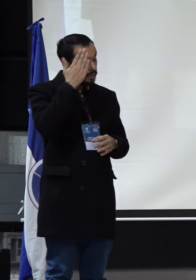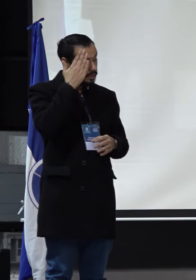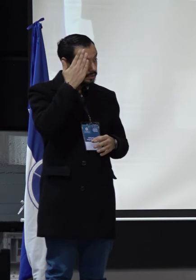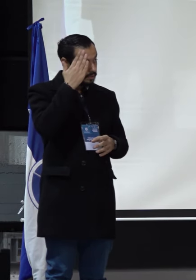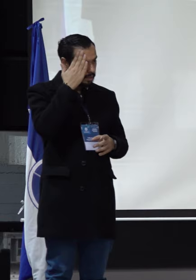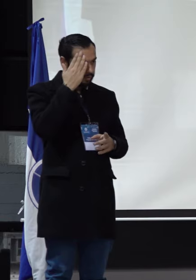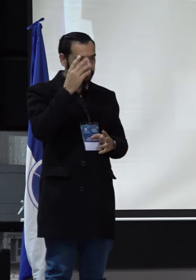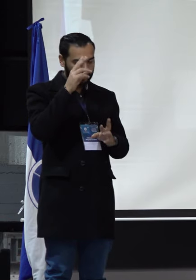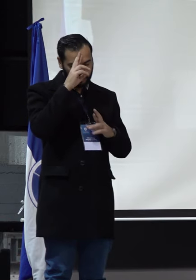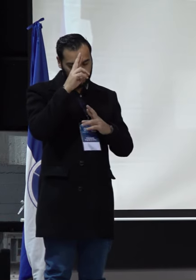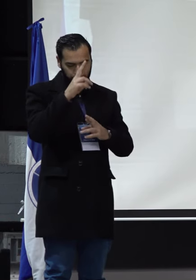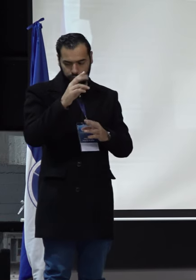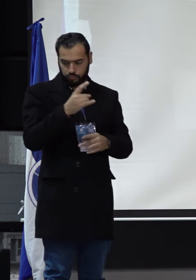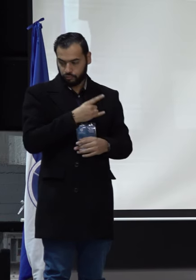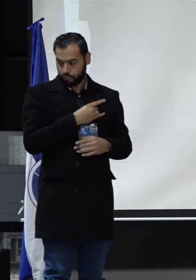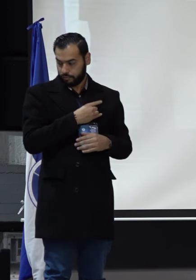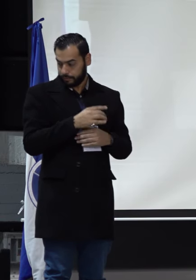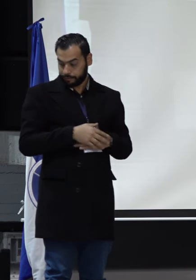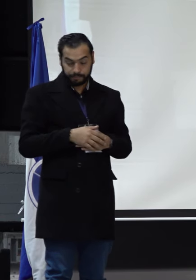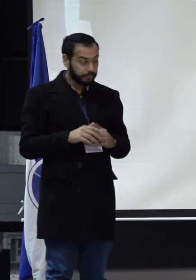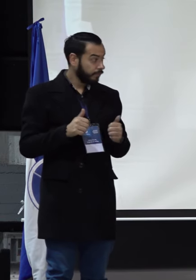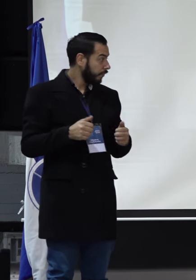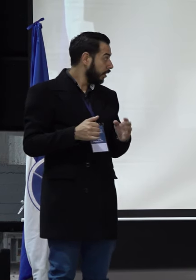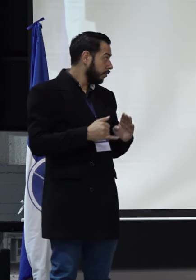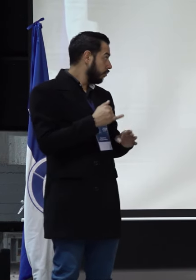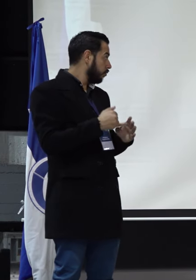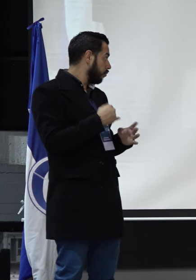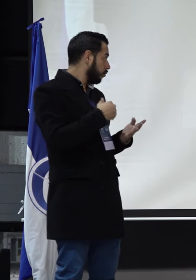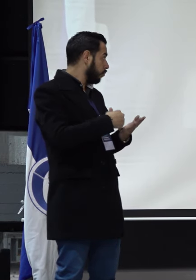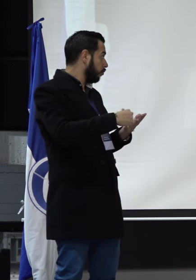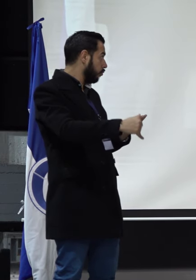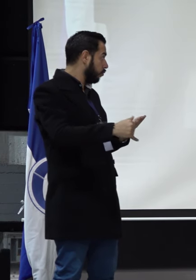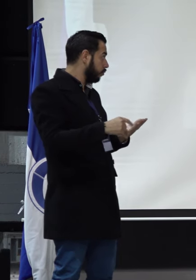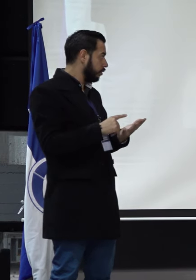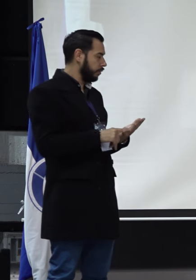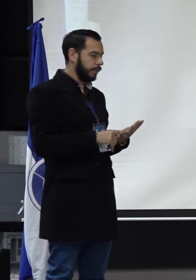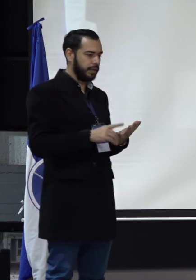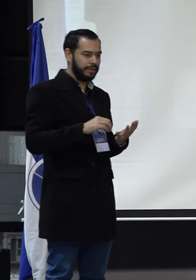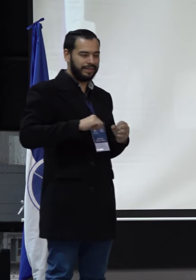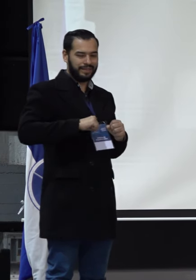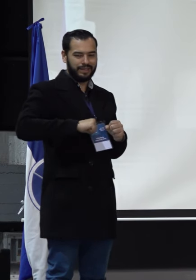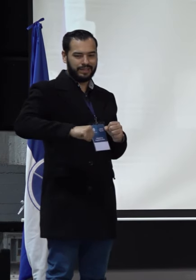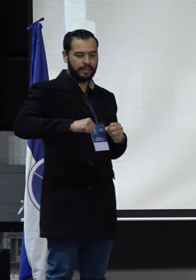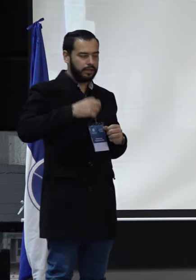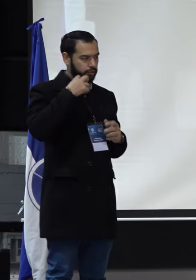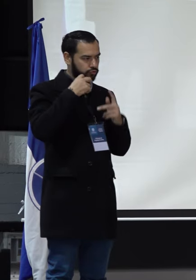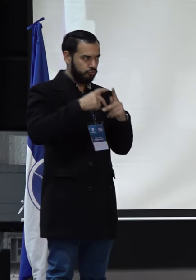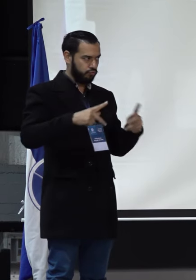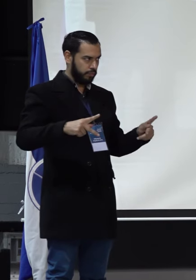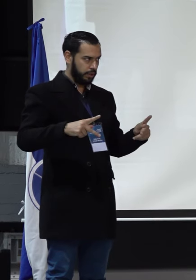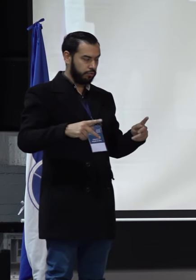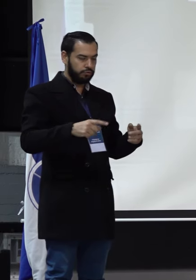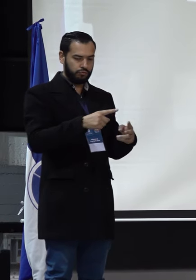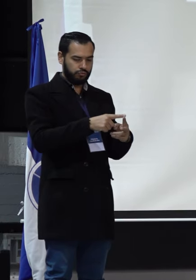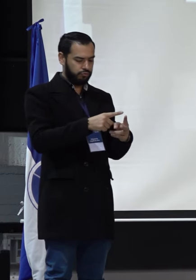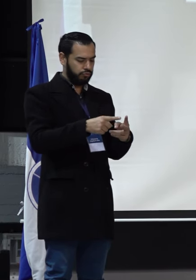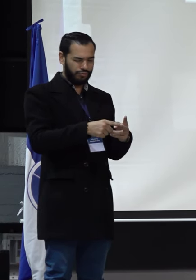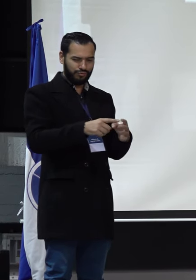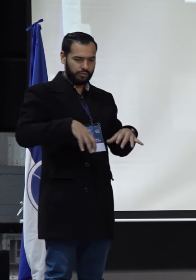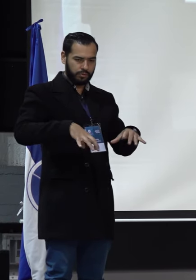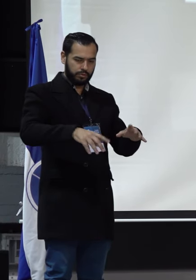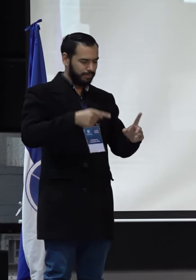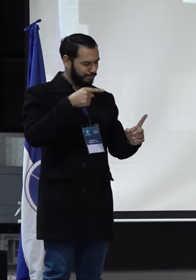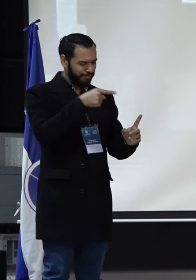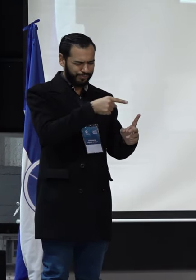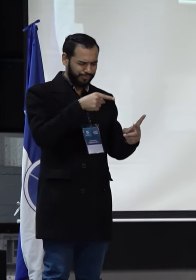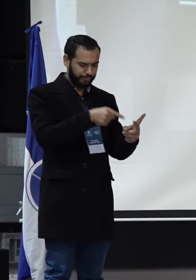reconocemos la universidad. Muy bien, y finalmente el último eje que constituimos es el de derechos humanos. Hay dos acciones específicas, una es